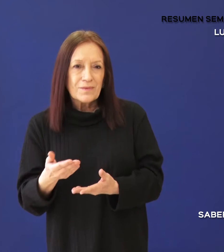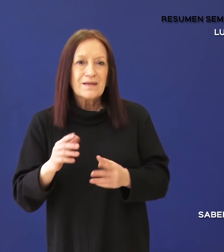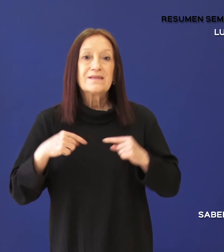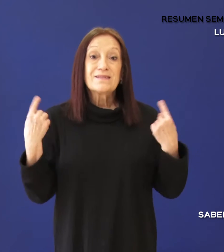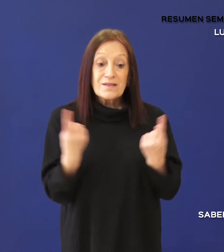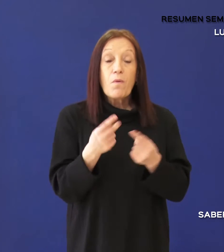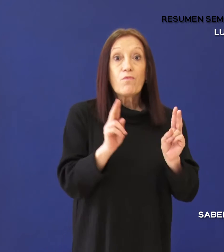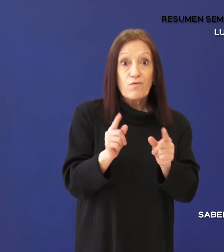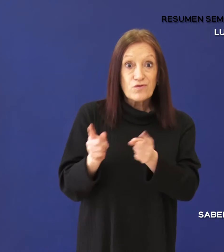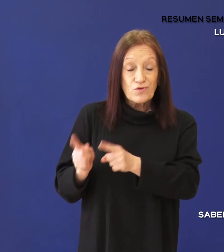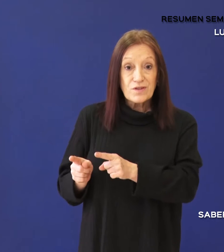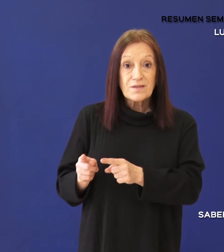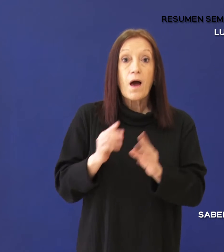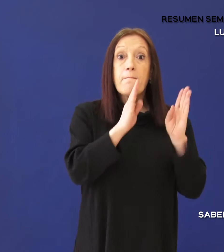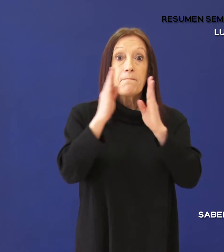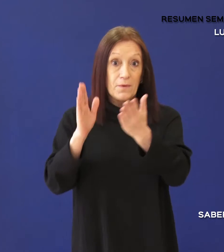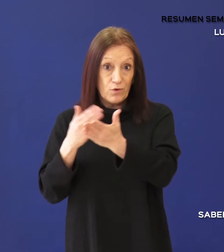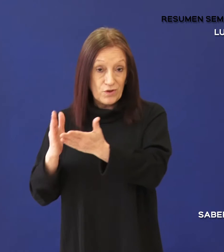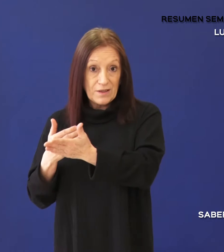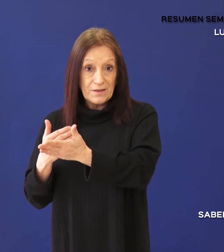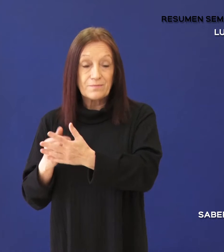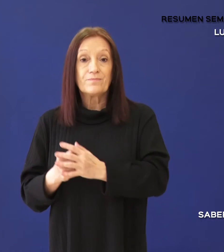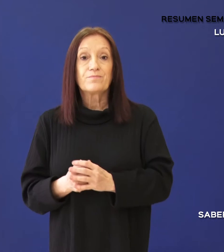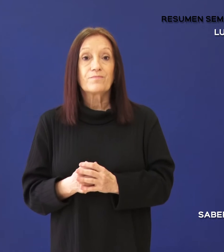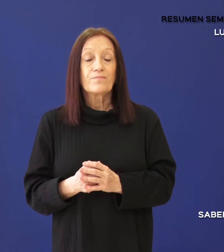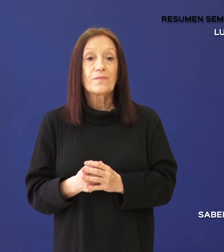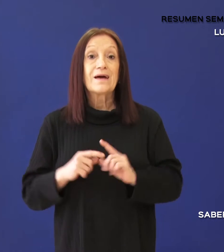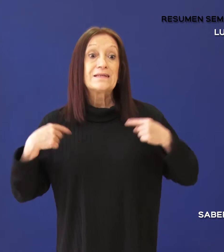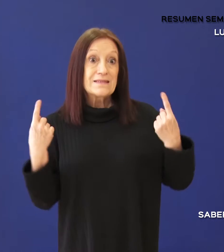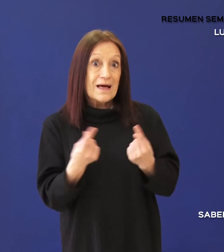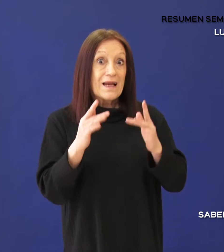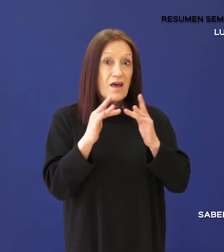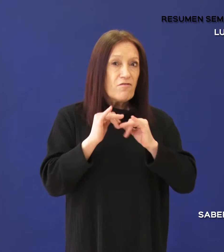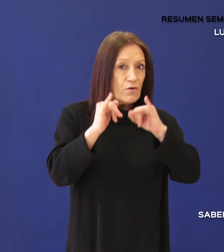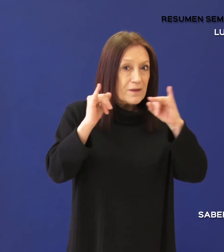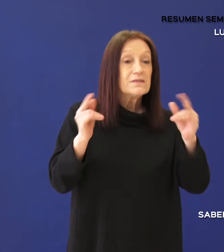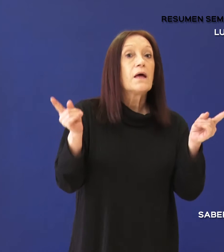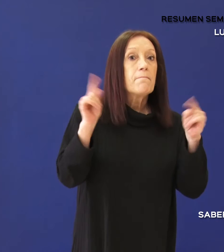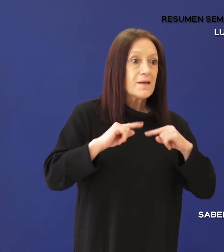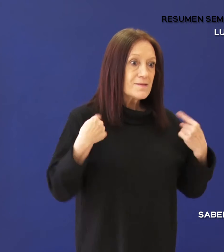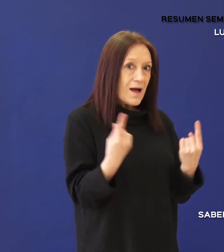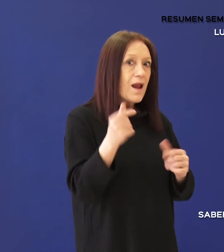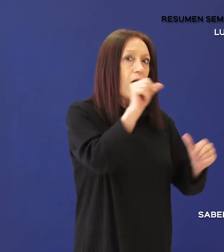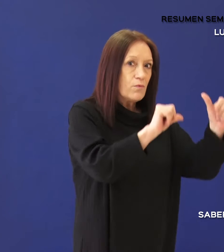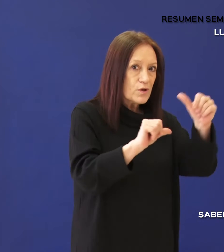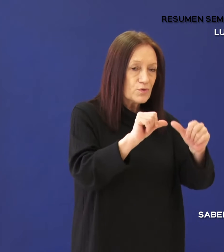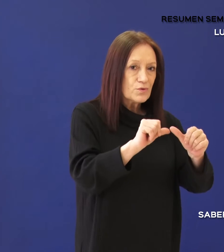Profesores, Biblioteca, Sala de Informática y Laboratorio. Bloque que se